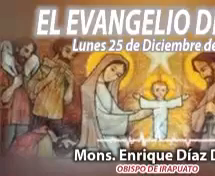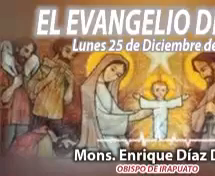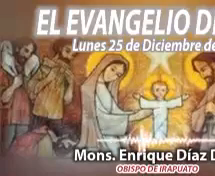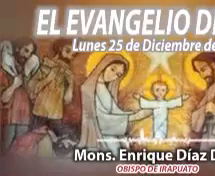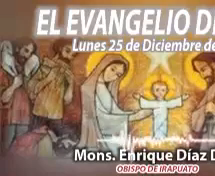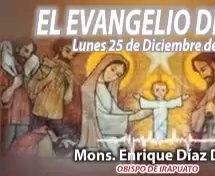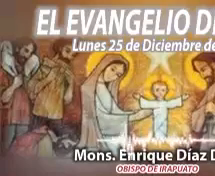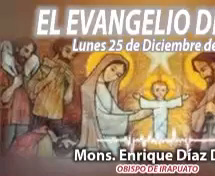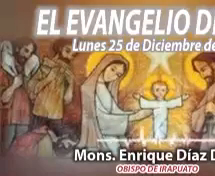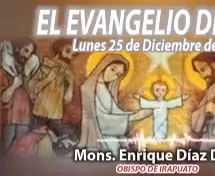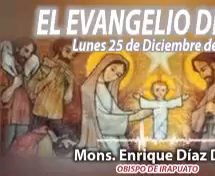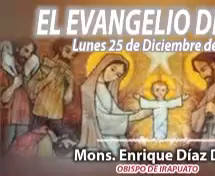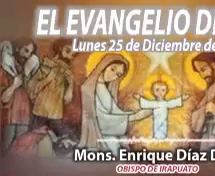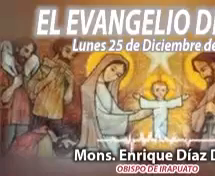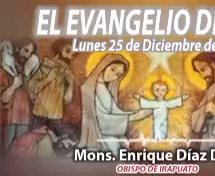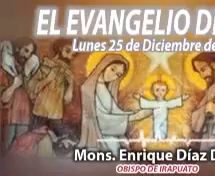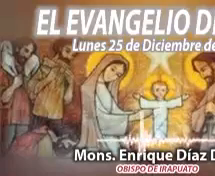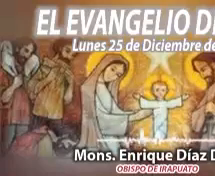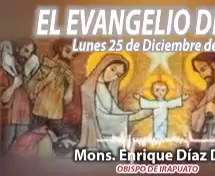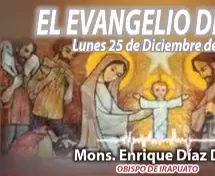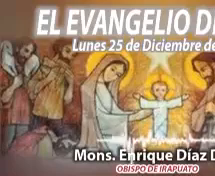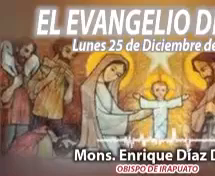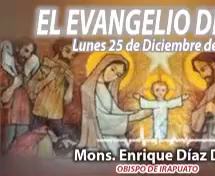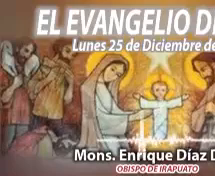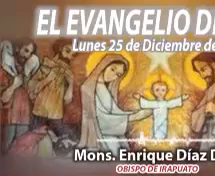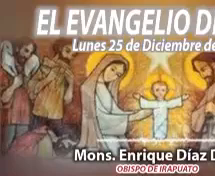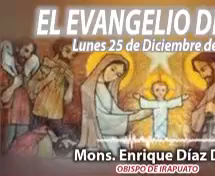preparar el camino del Señor que se acerca.